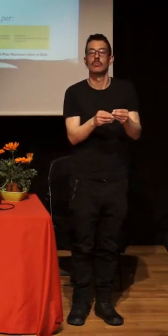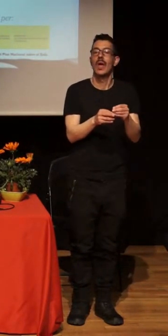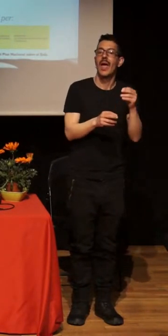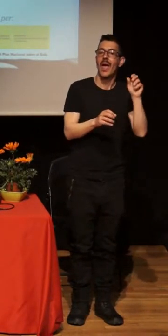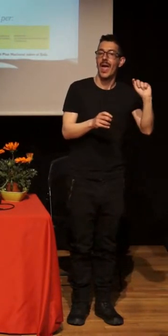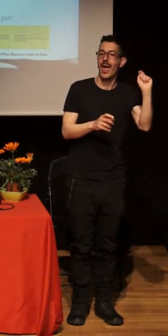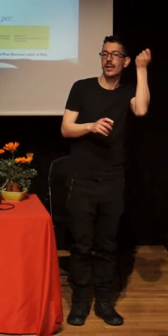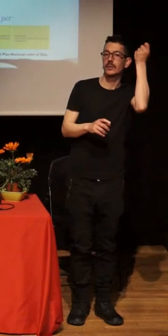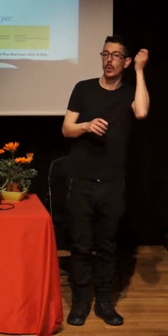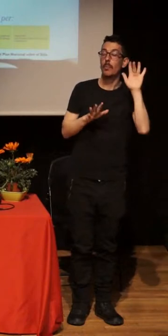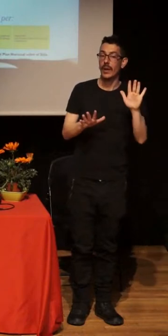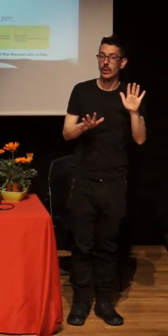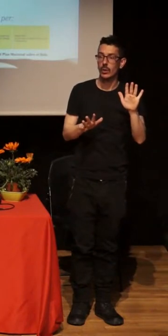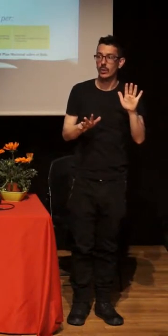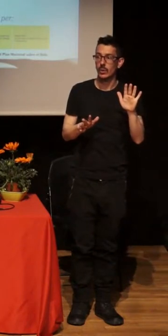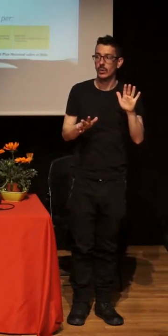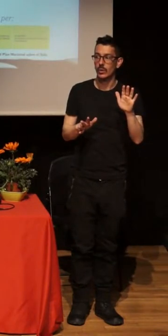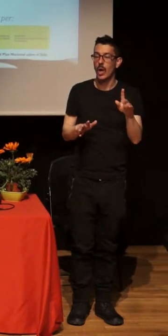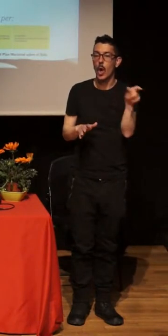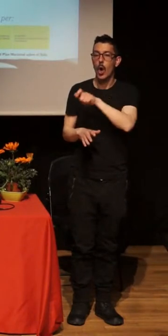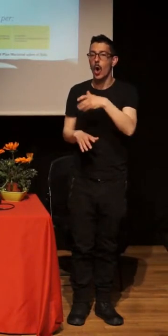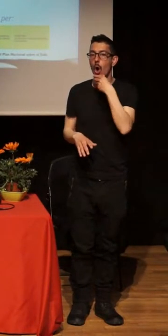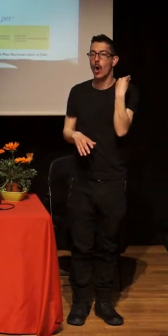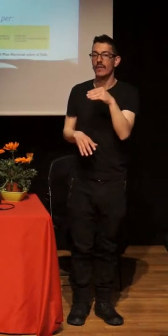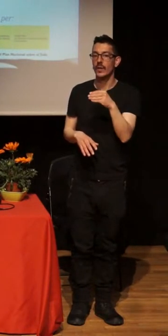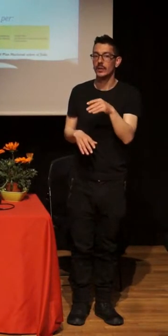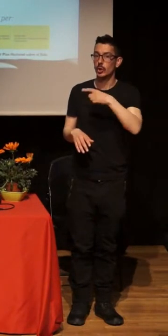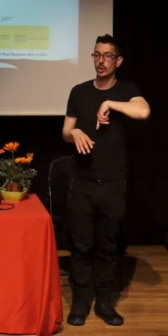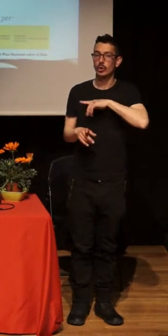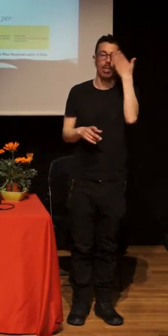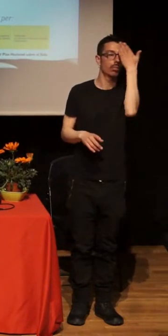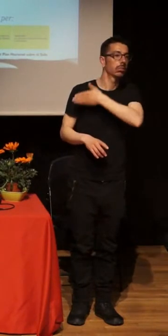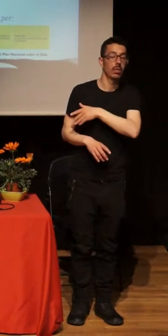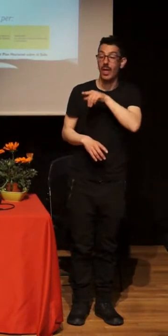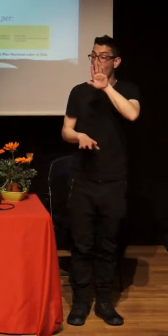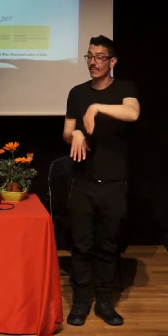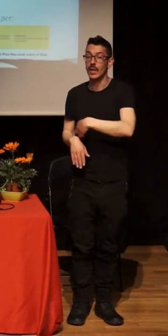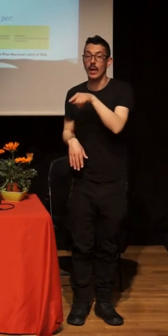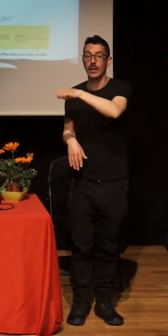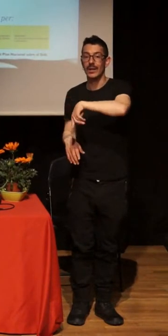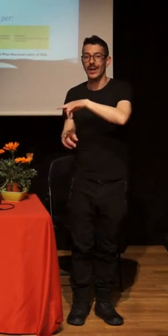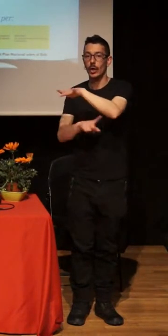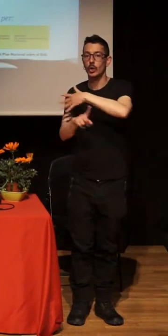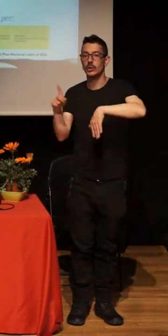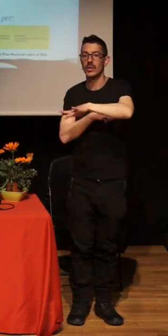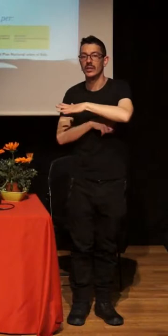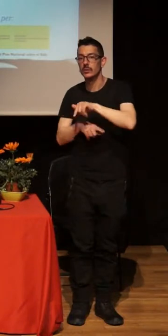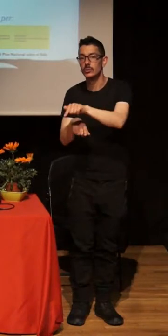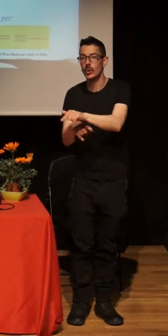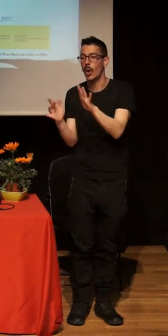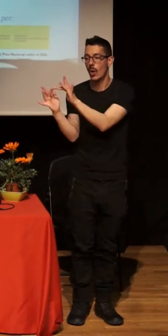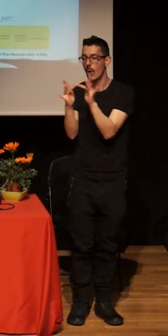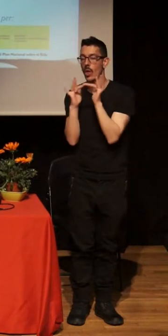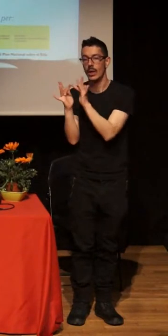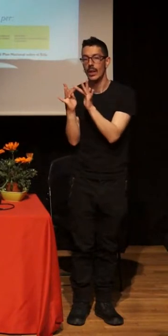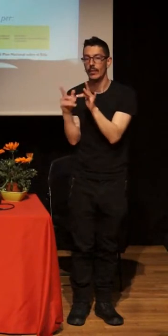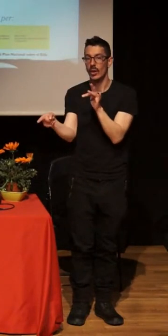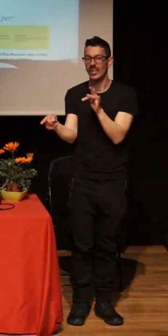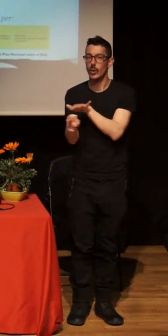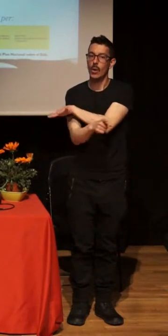trabajábamos interactuaban en un medio que les rodeaba, y que condicionaba muchas de las decisiones. Todo eso no se tuvo en cuenta. ¿Qué teníamos? Teníamos